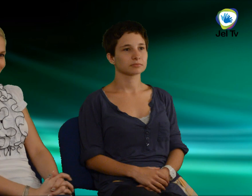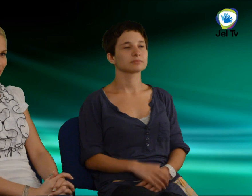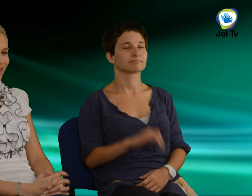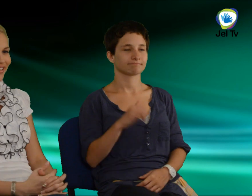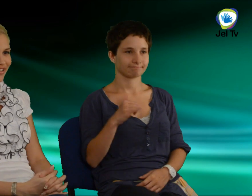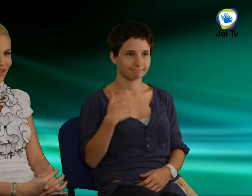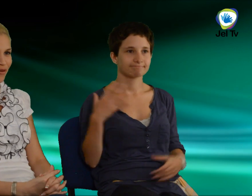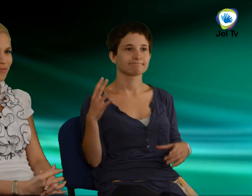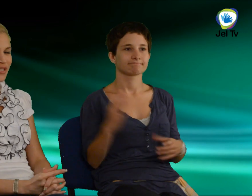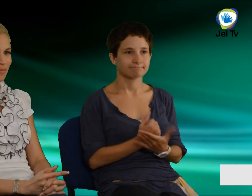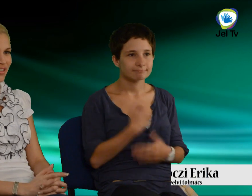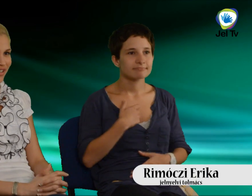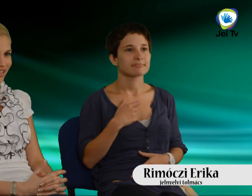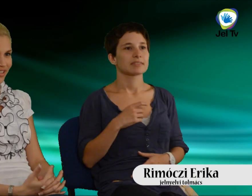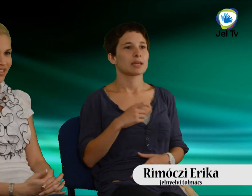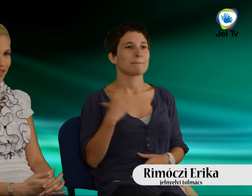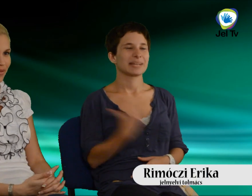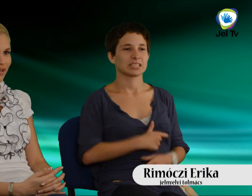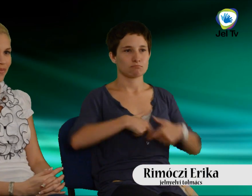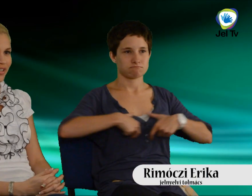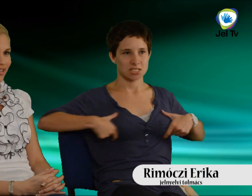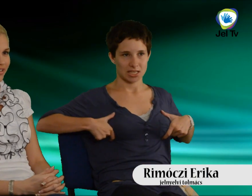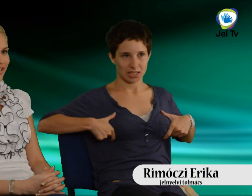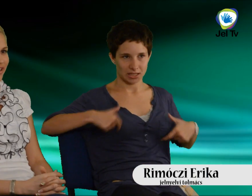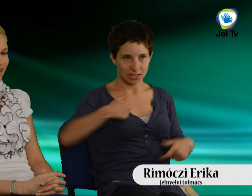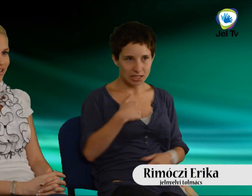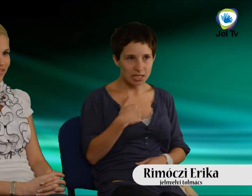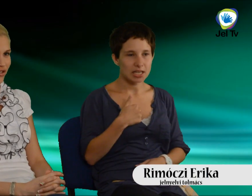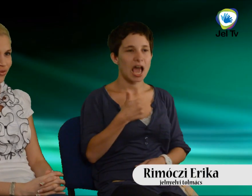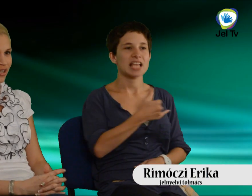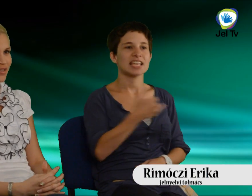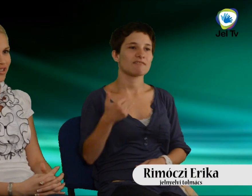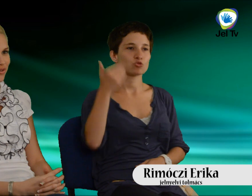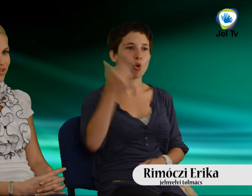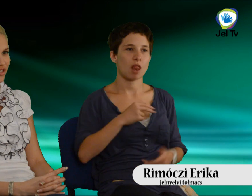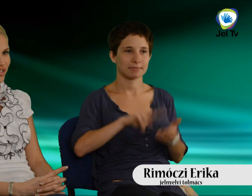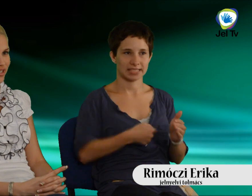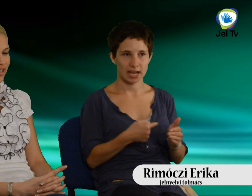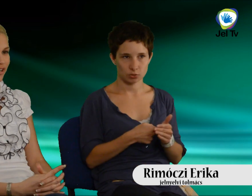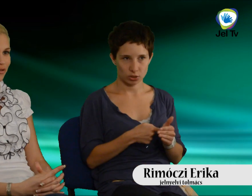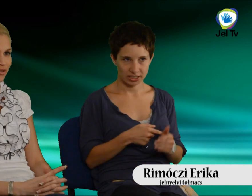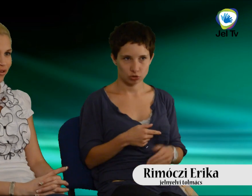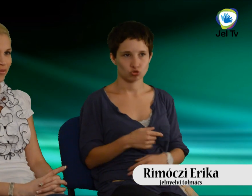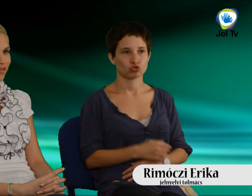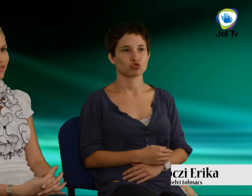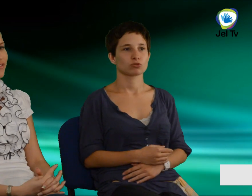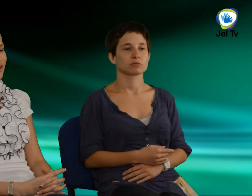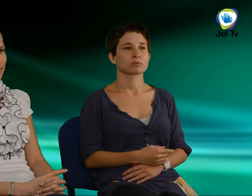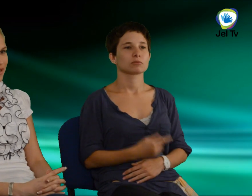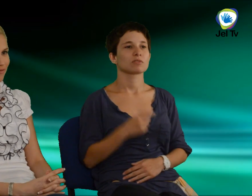Megnyertem a Miss Bikini címet. Ez egy egyéves honlapszerződéssel jár együtt, amin a fényképeim